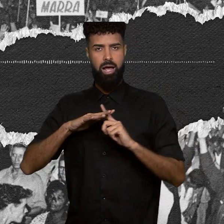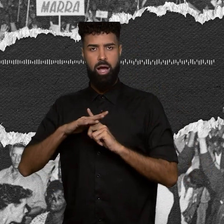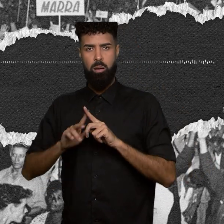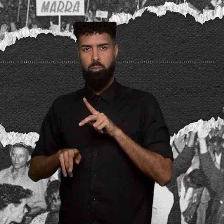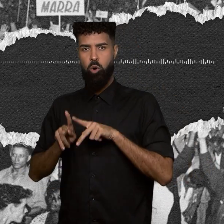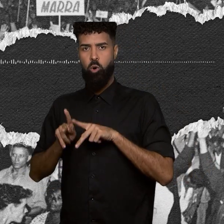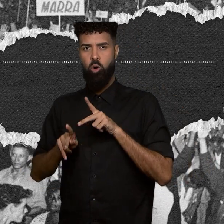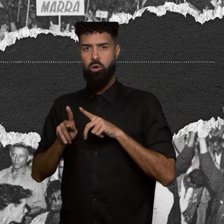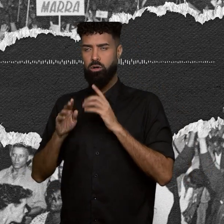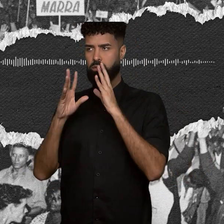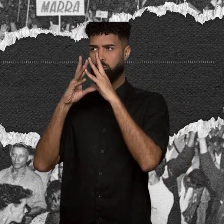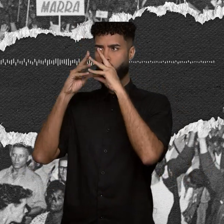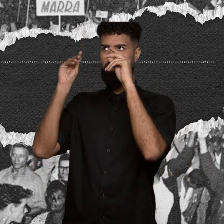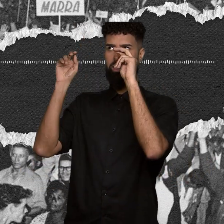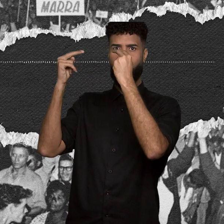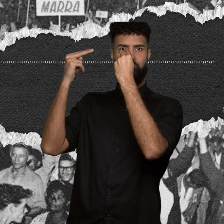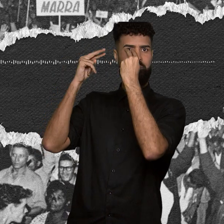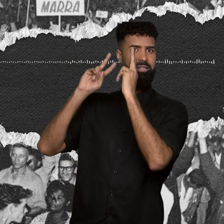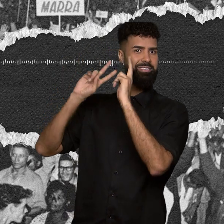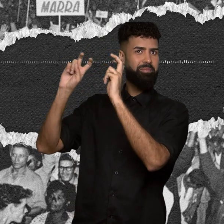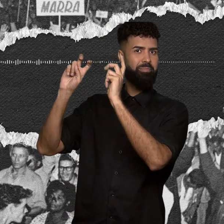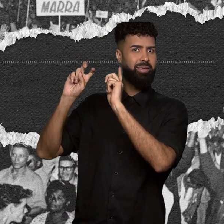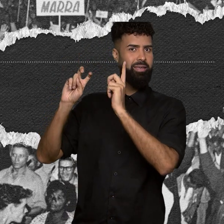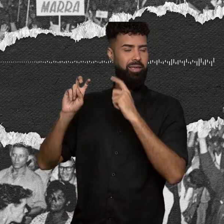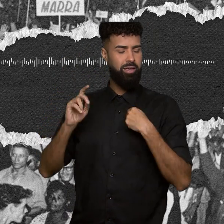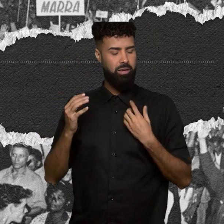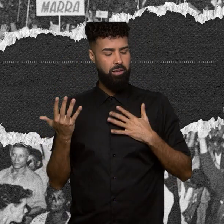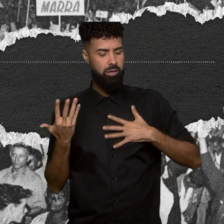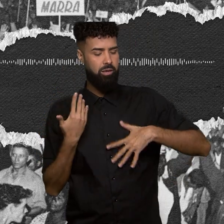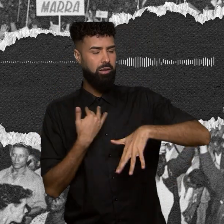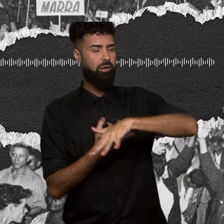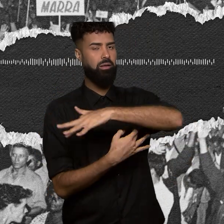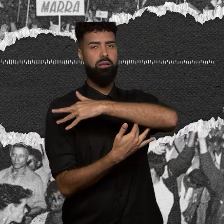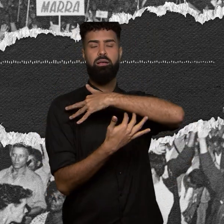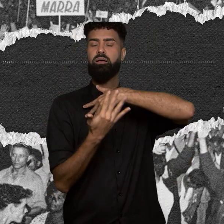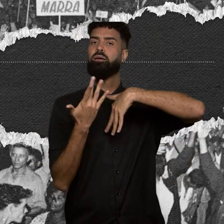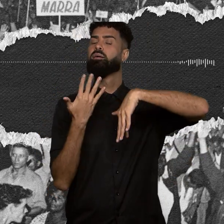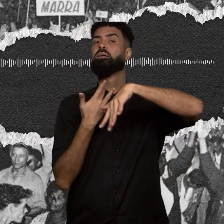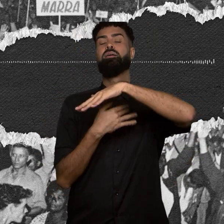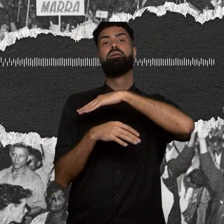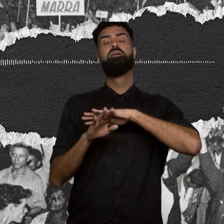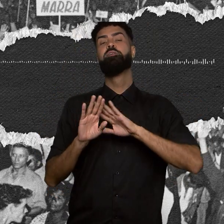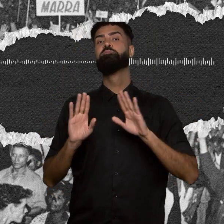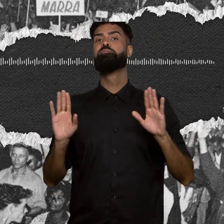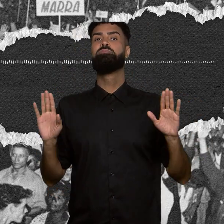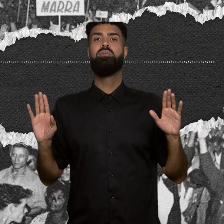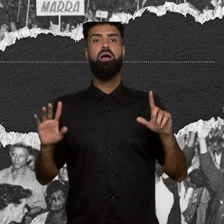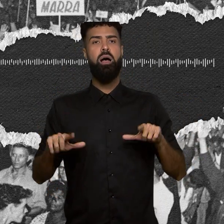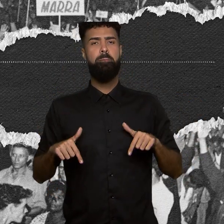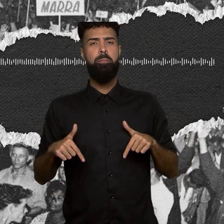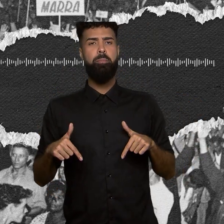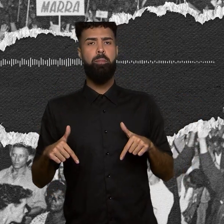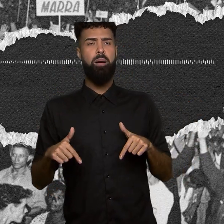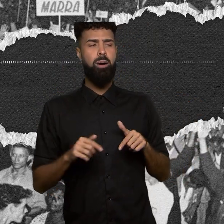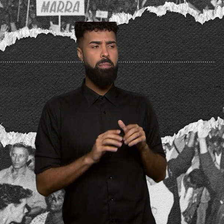desaparecer no meio do povo, virar fermento na massa, não é? E daí fazer um longo trabalho